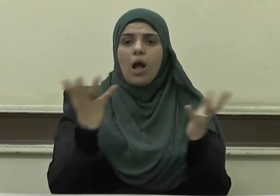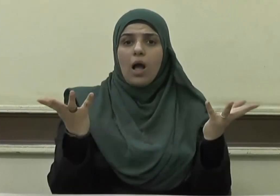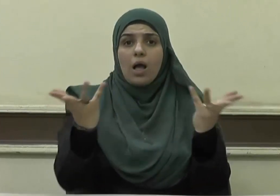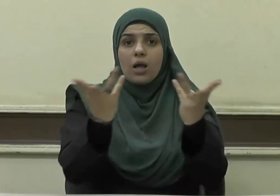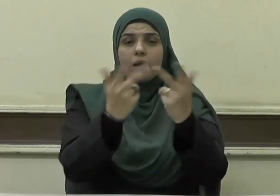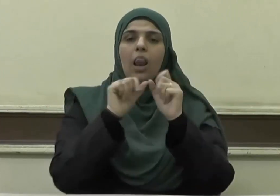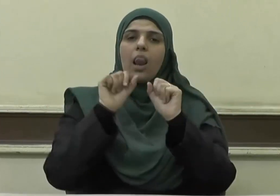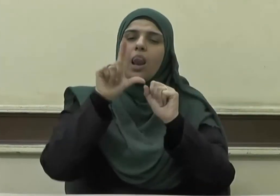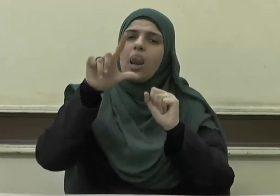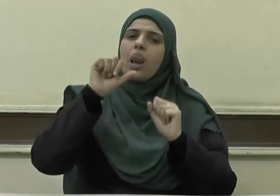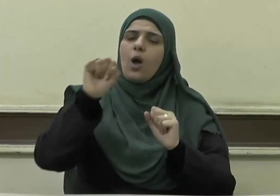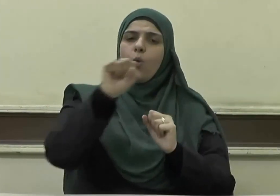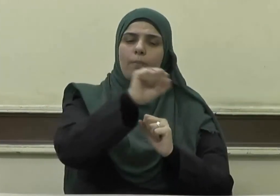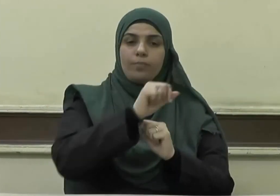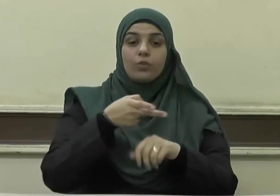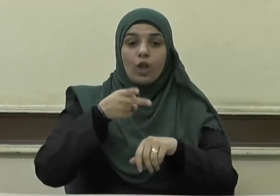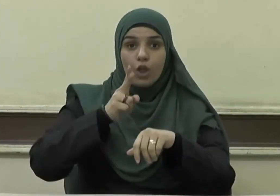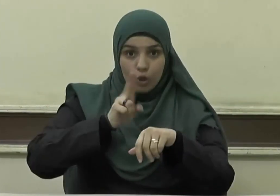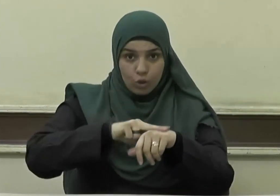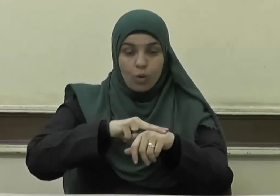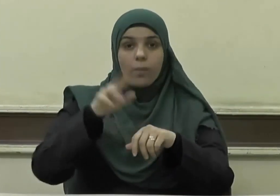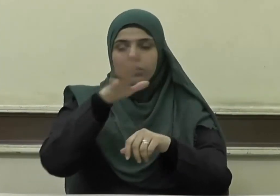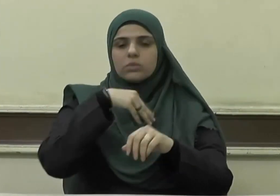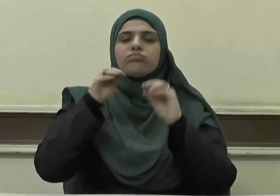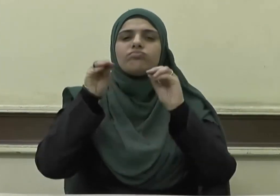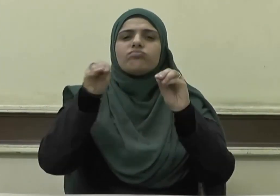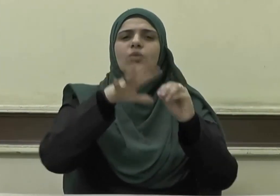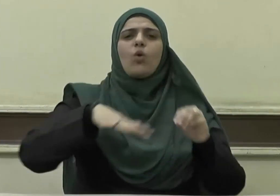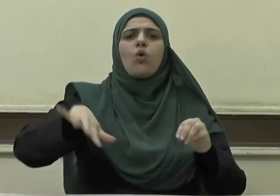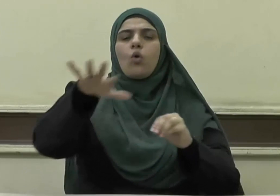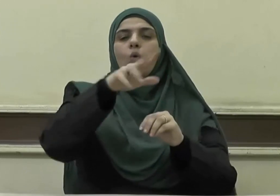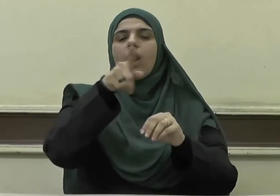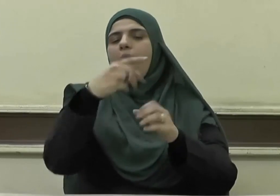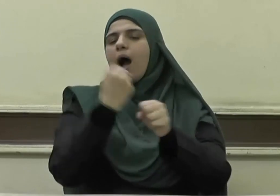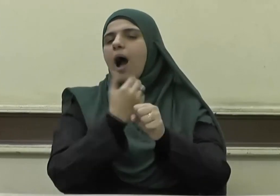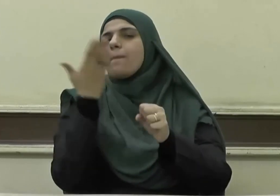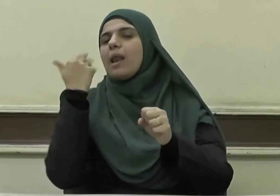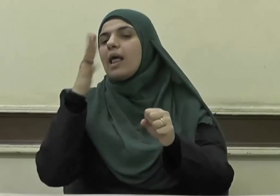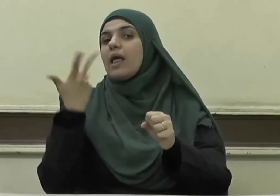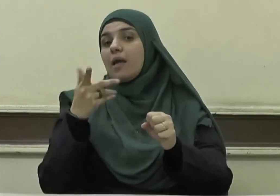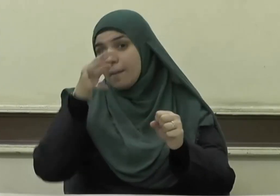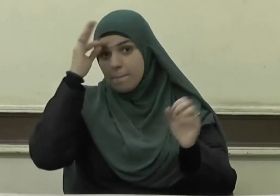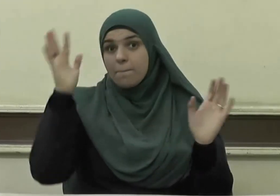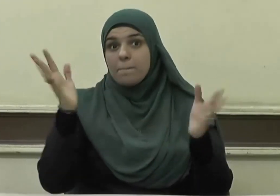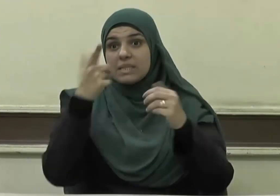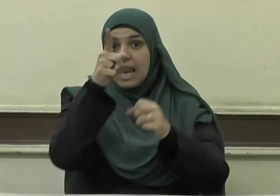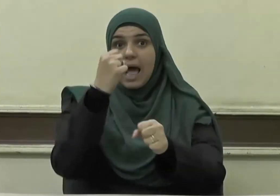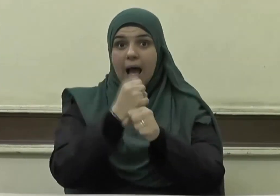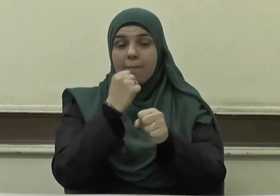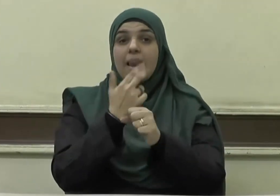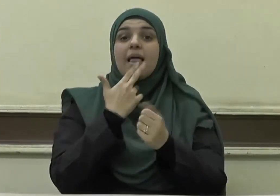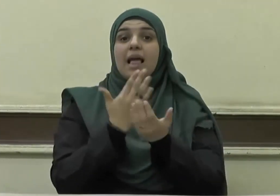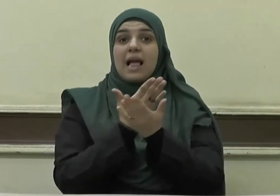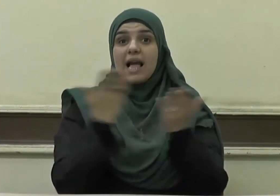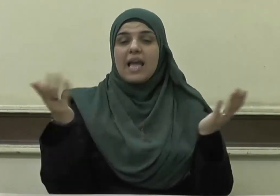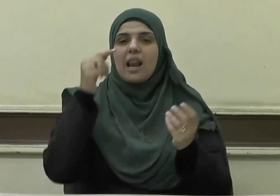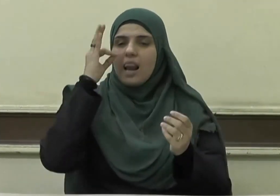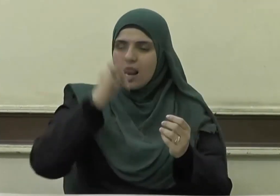ثم أوفيكم إياها فمن وجد خيرا فليحمد الله